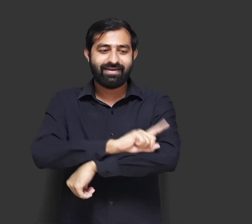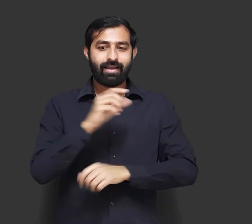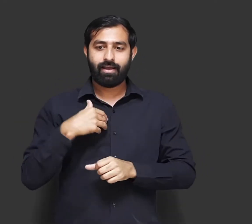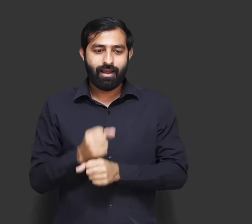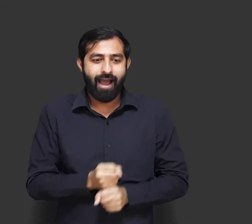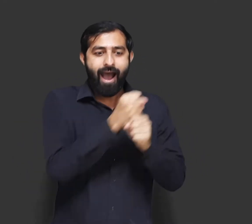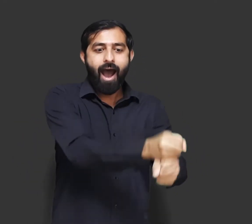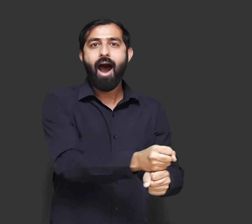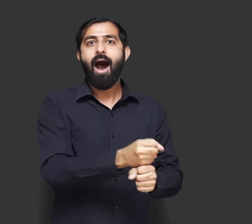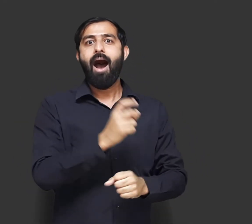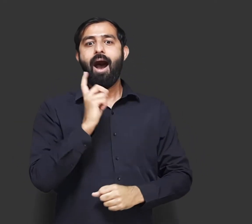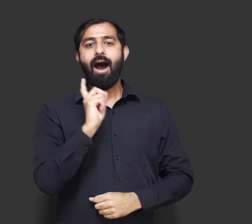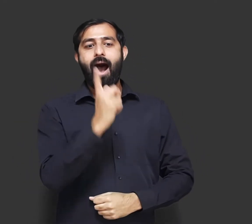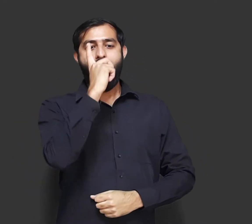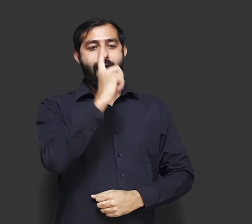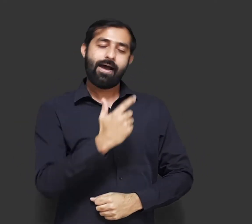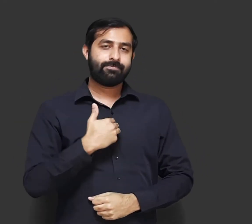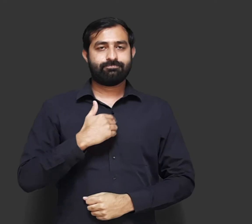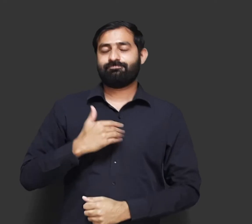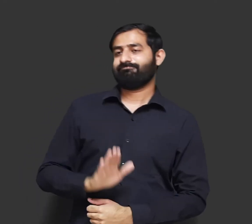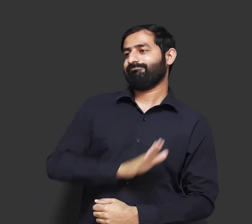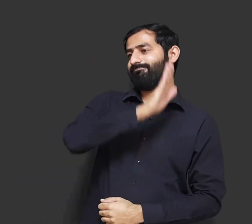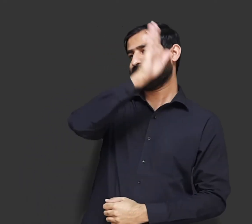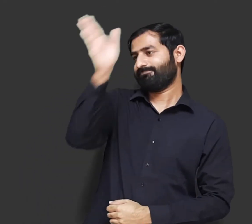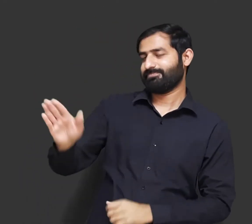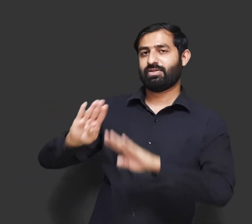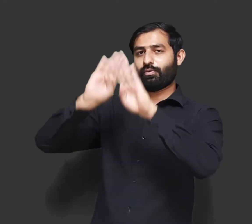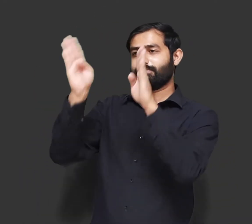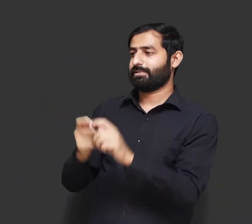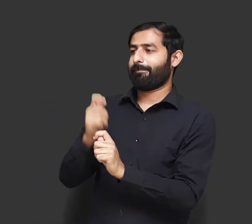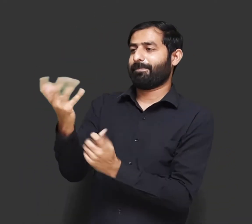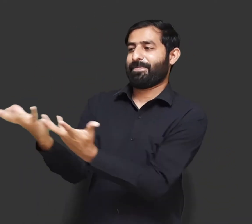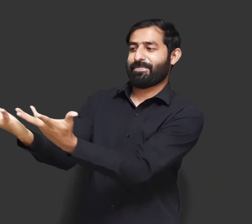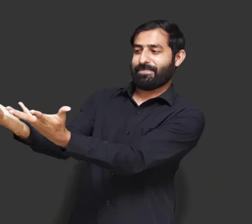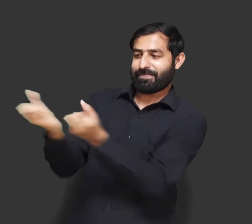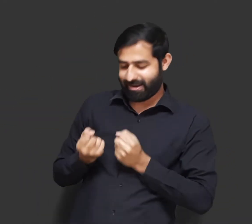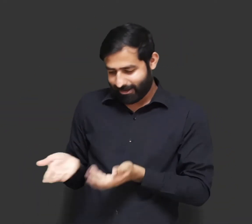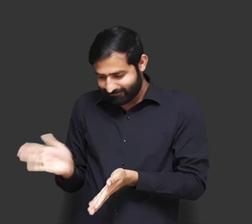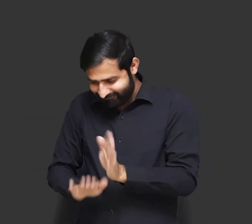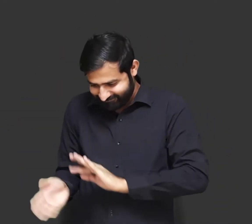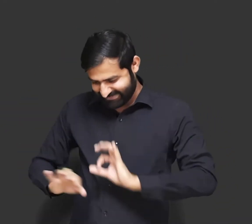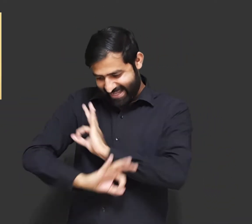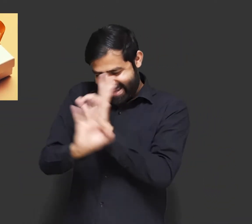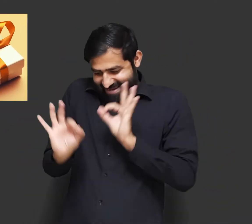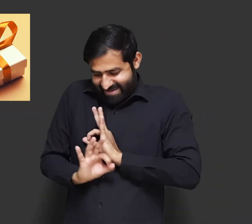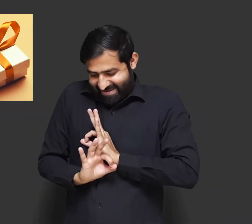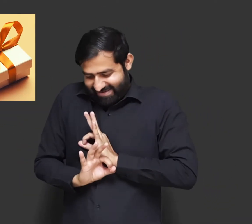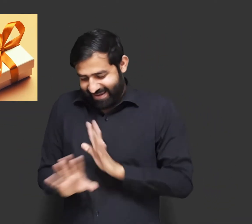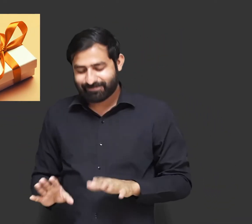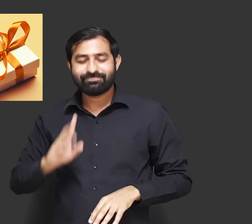उपहार के रूप में उसे वह नौका देंगे. पिता उस दुकान पर जाकर नौका खरीद कर ले आए और उसे उपहार के रूप में